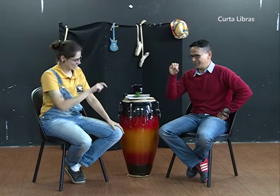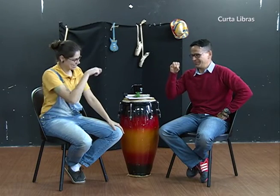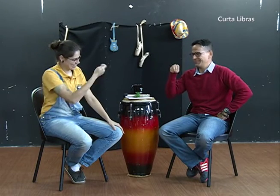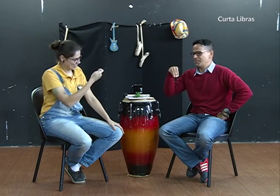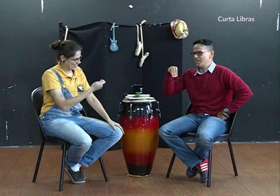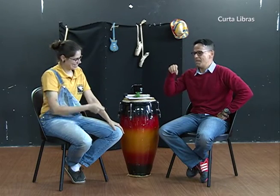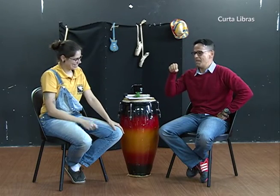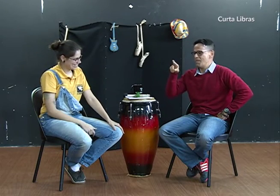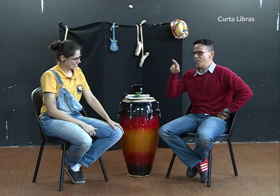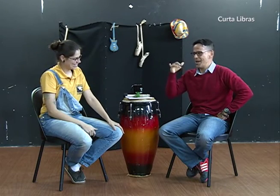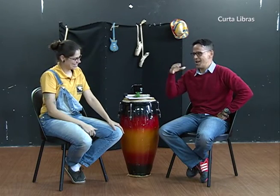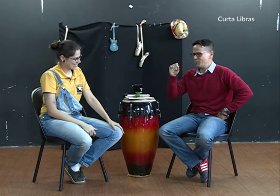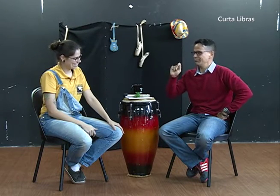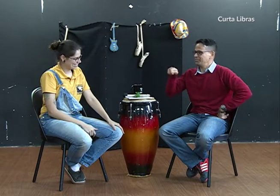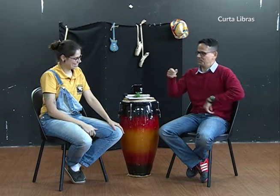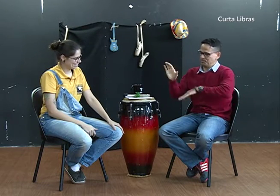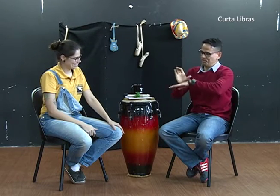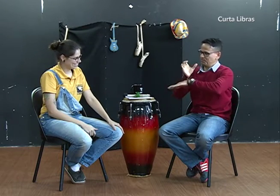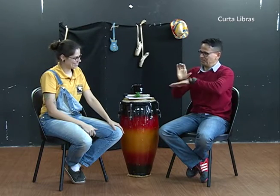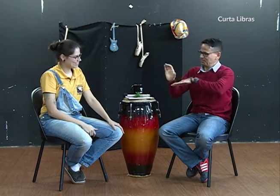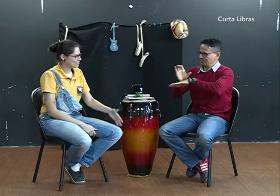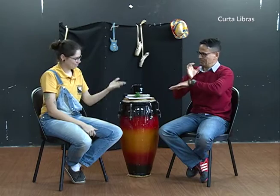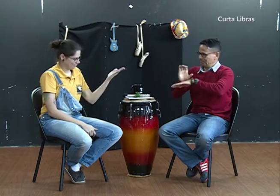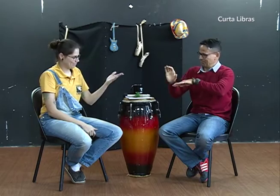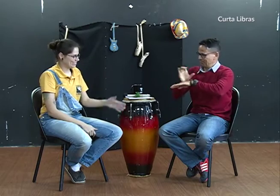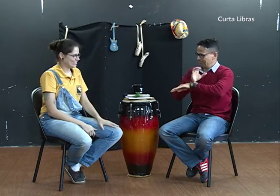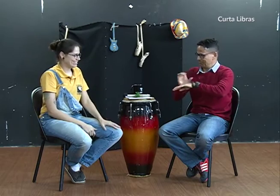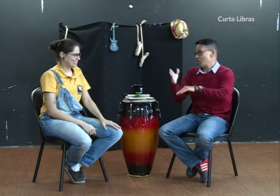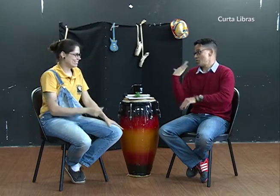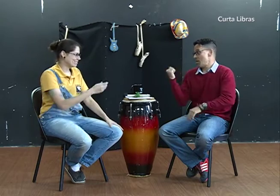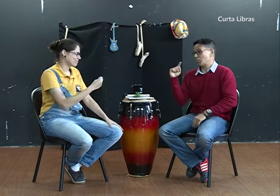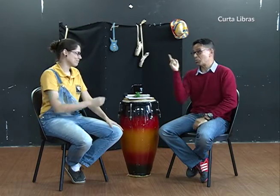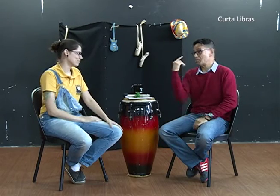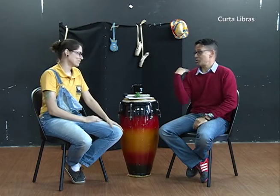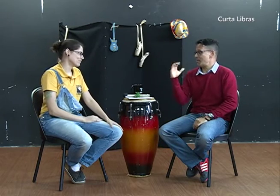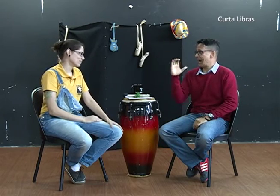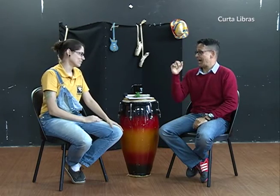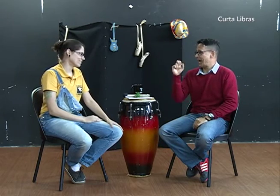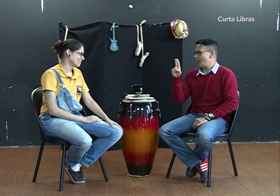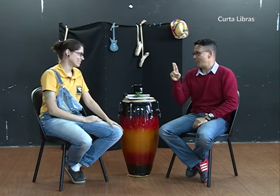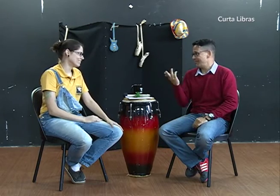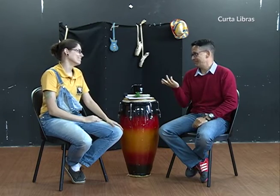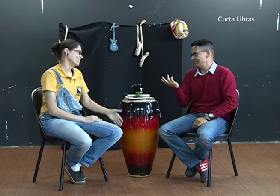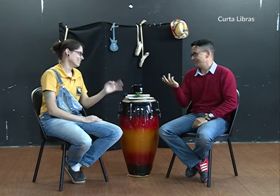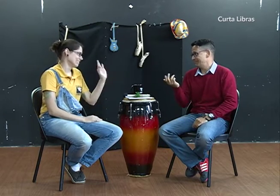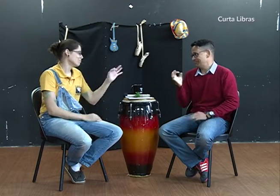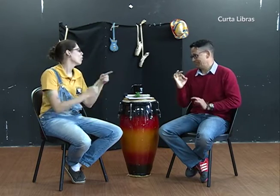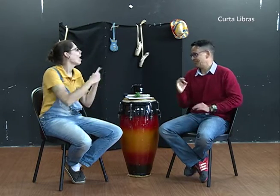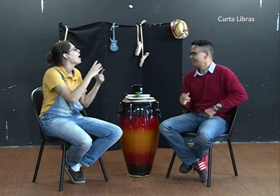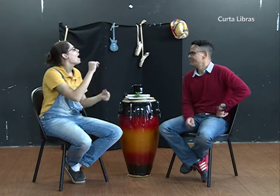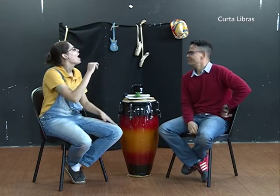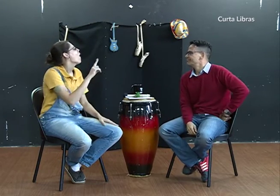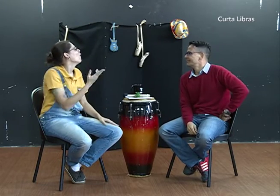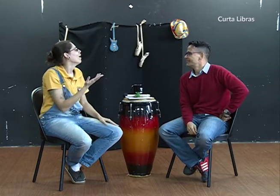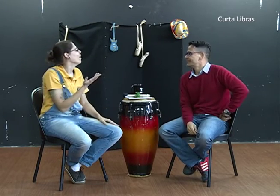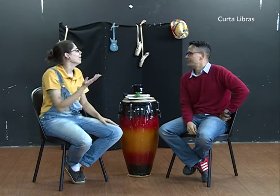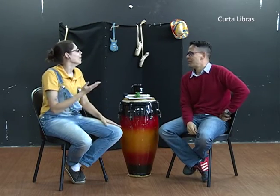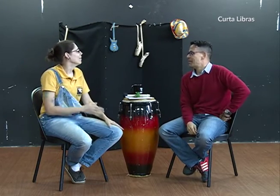Cláudio Mourão. Sinal é esse. Todo mundo me chama de Cacau. Ah tá, mas por que Cacau?